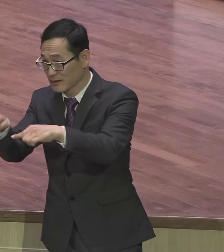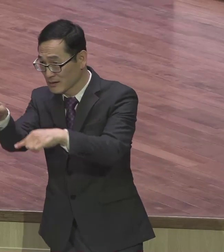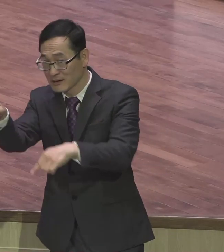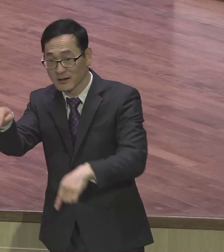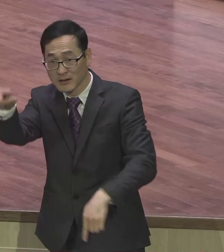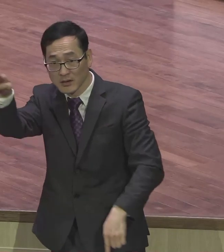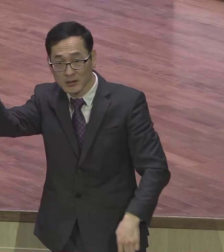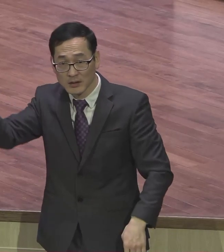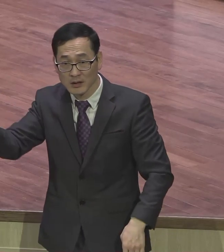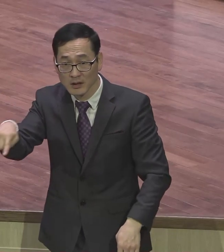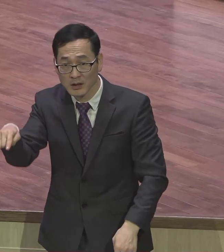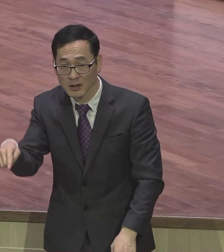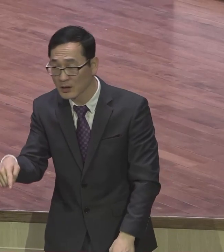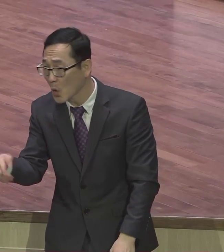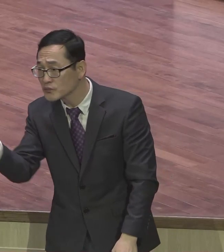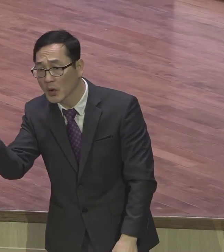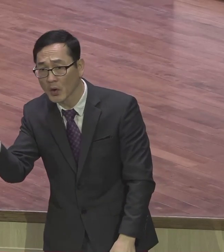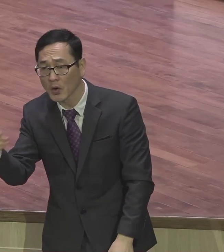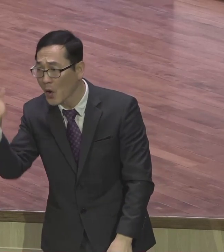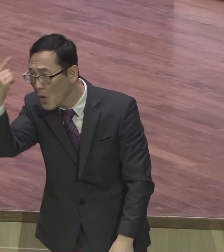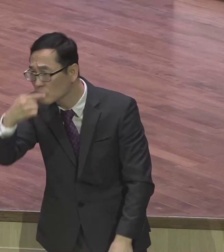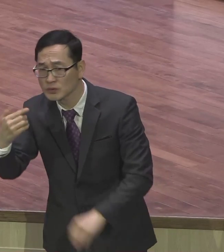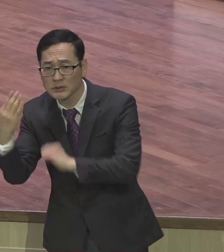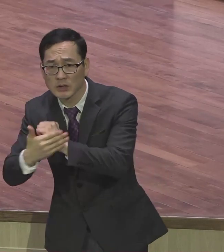그냥 사진이 없어 비어있어 이렇게